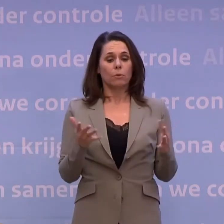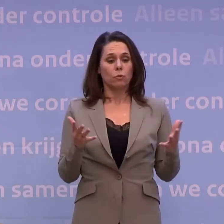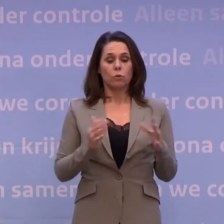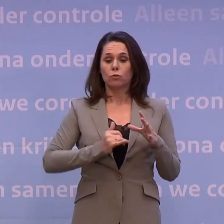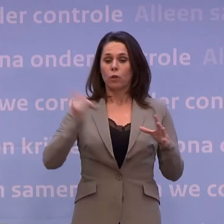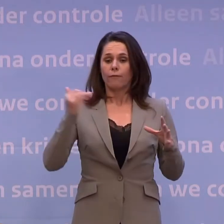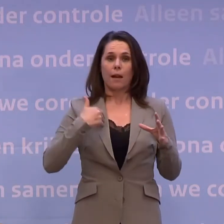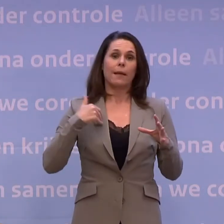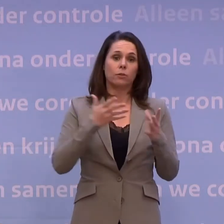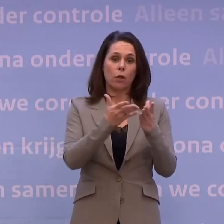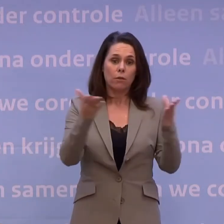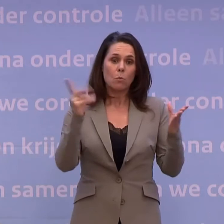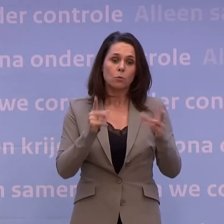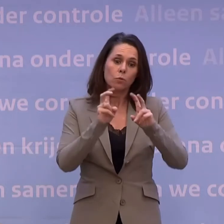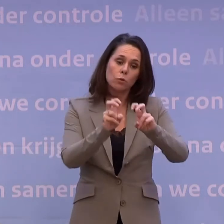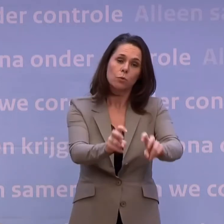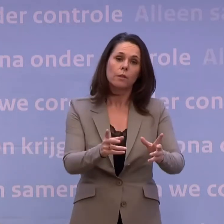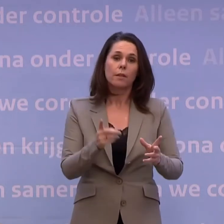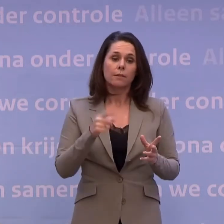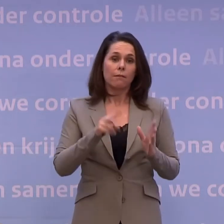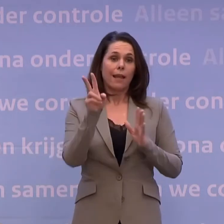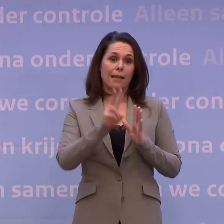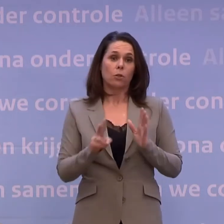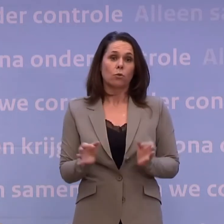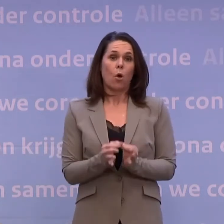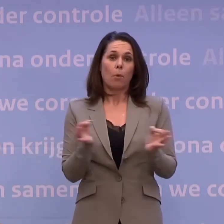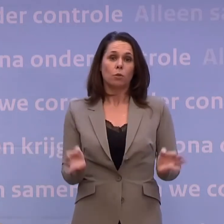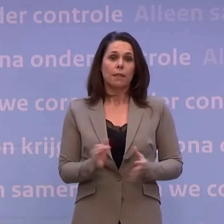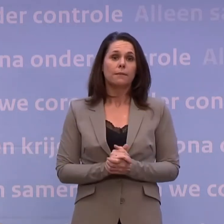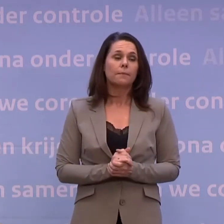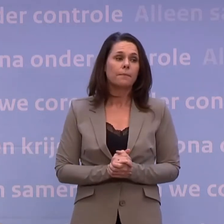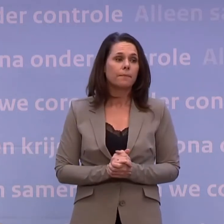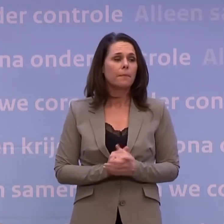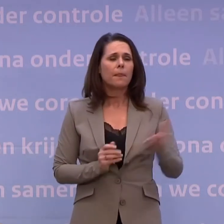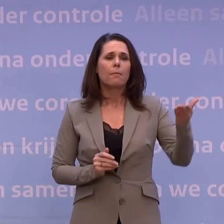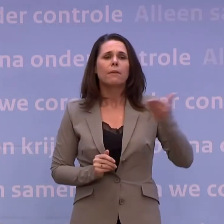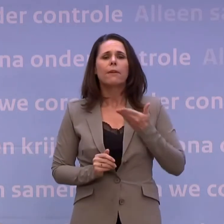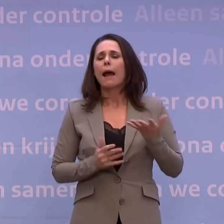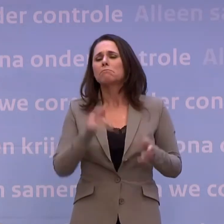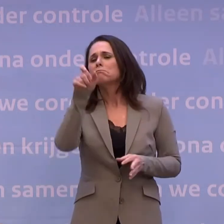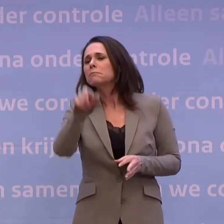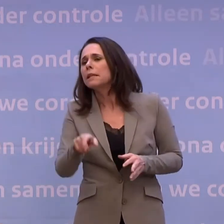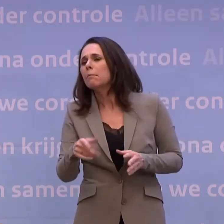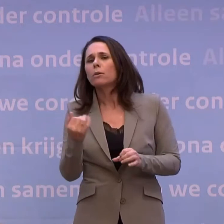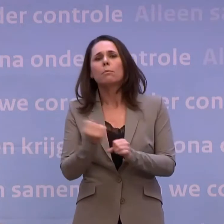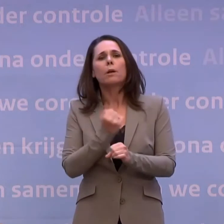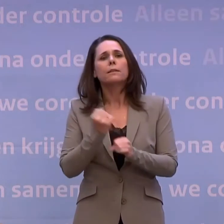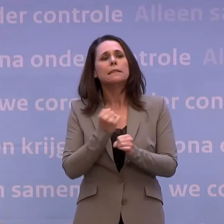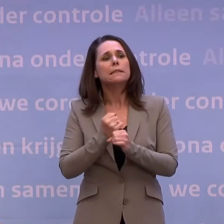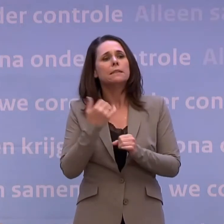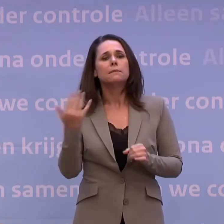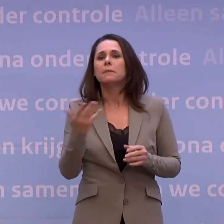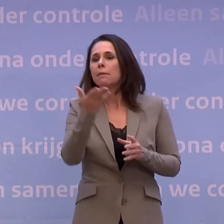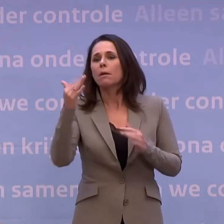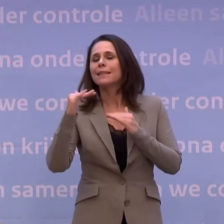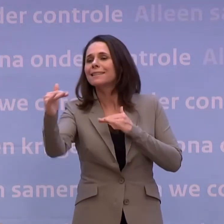volume is. En dan zul je naar dit soort elektronische oplossingen toe moeten. Maar stel, even praktisch, iemand in de zaal blijkt corona te